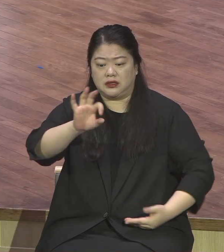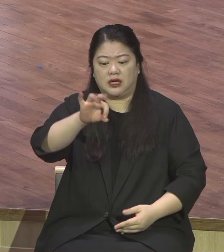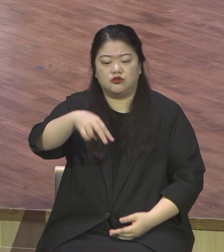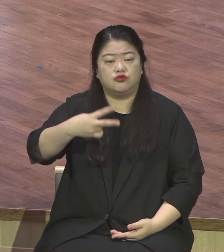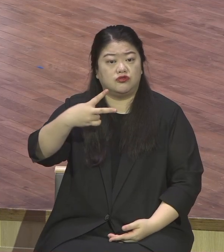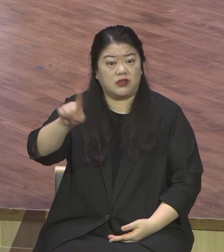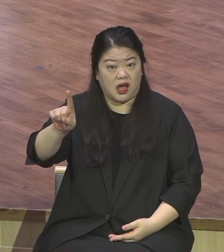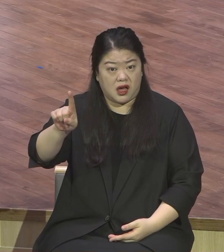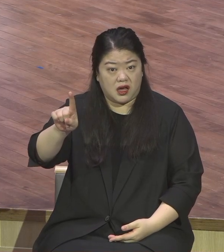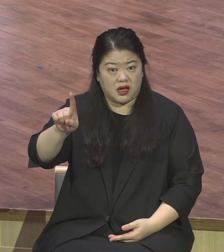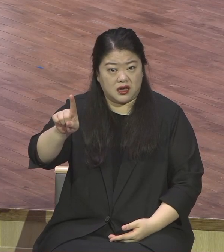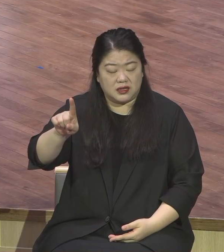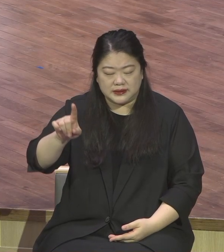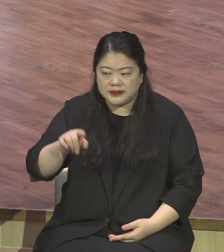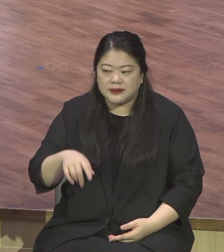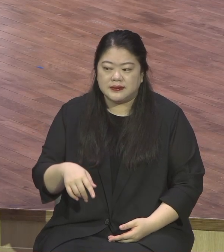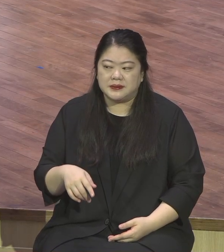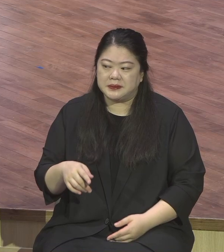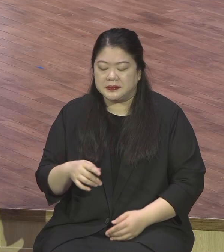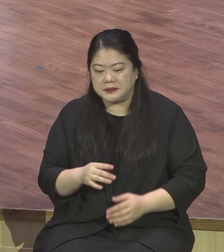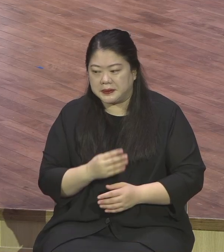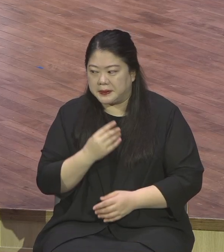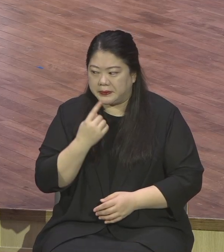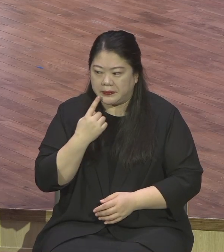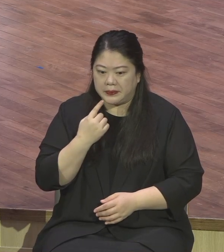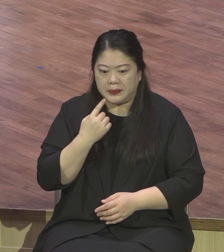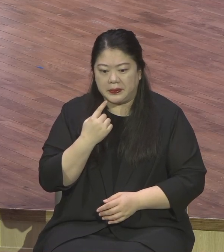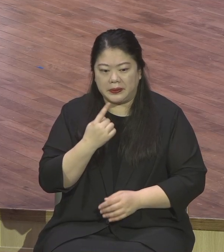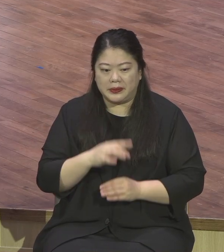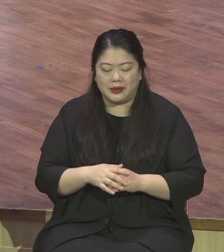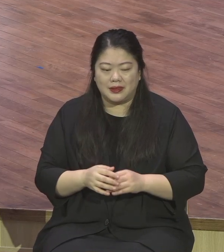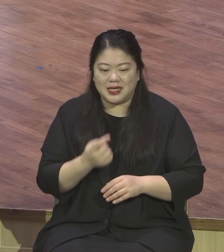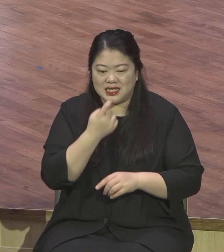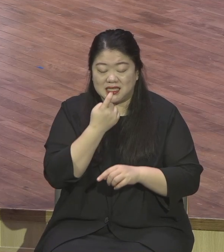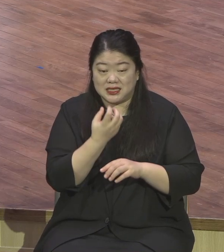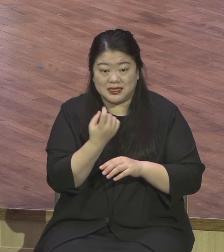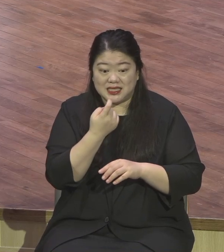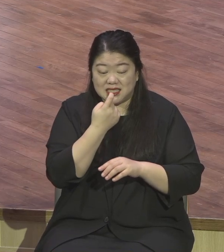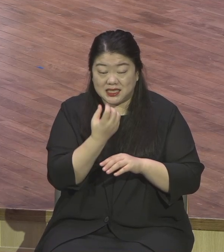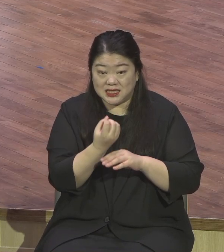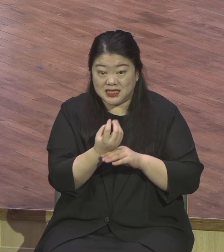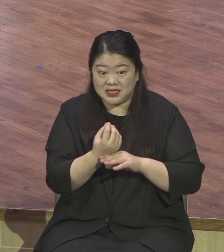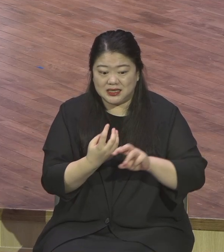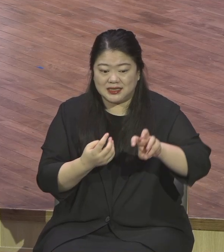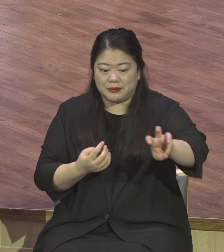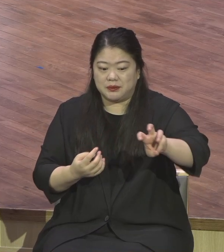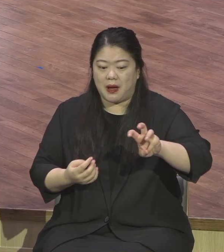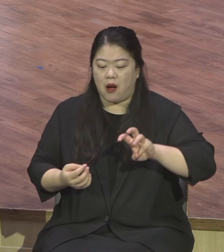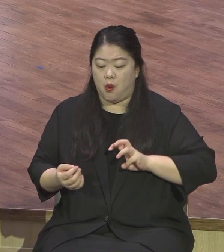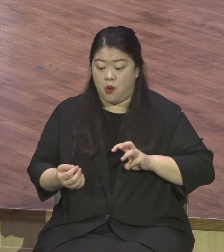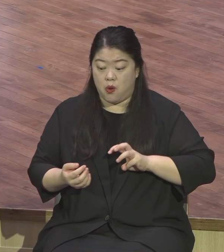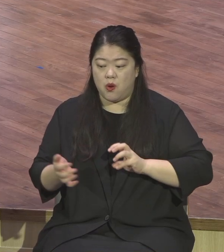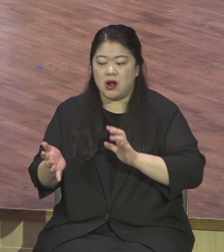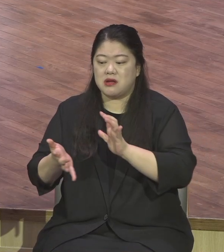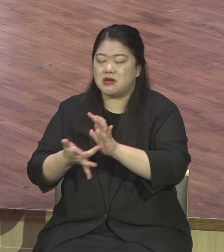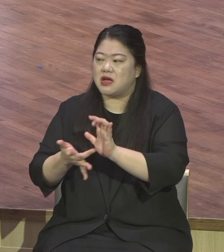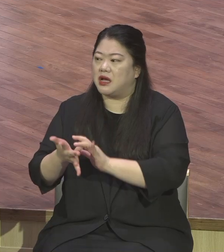대제사장들에게 팔았습니다. 평상시 개세만의 동산에 예수님께서 자주 기도하러 가신다는